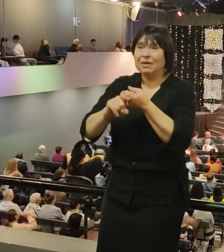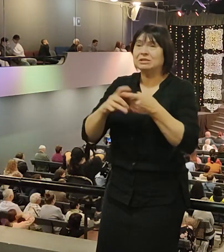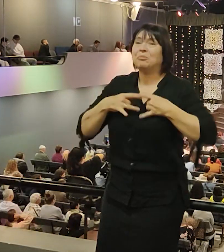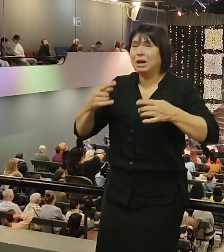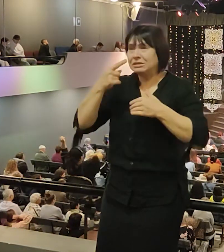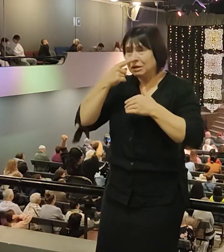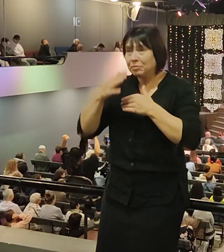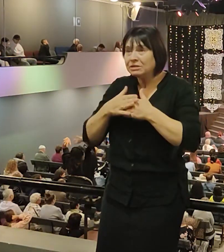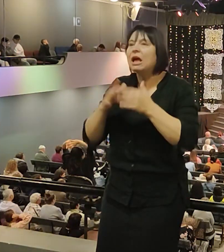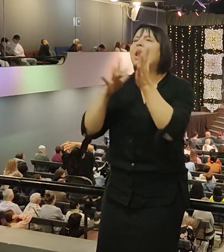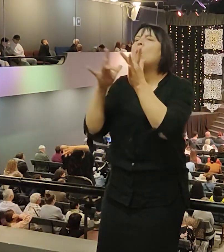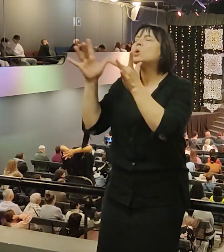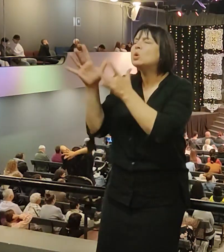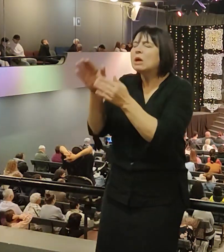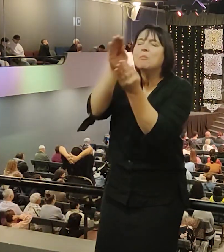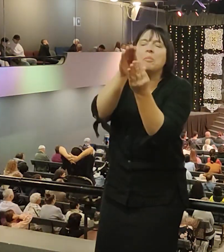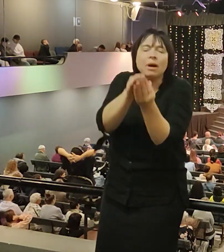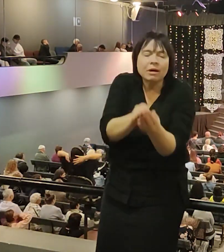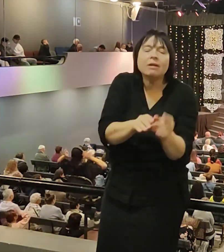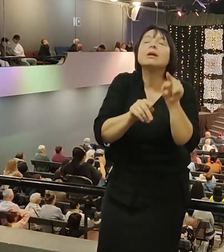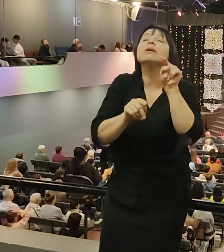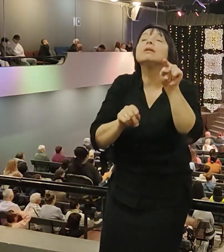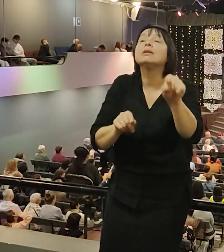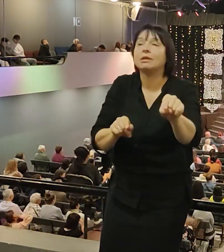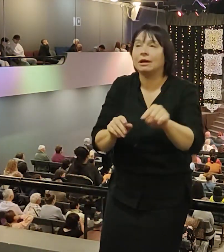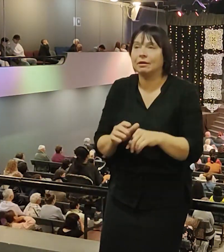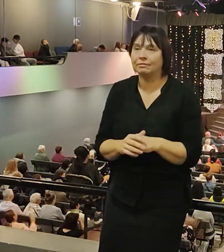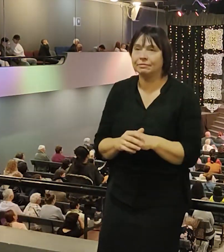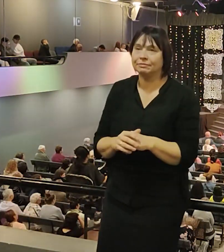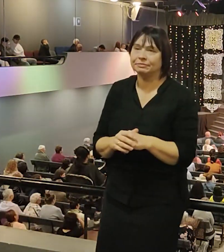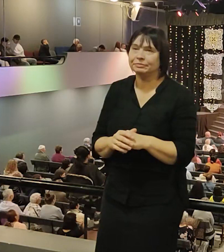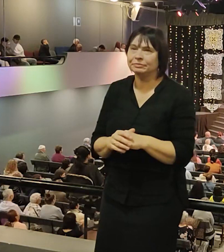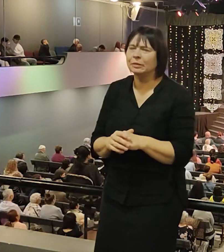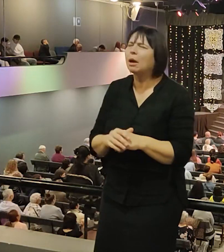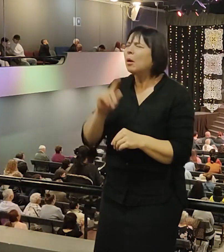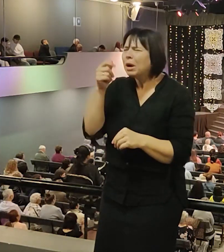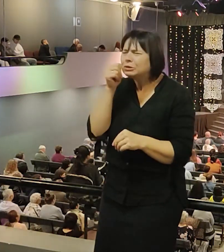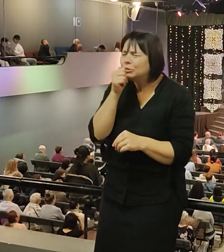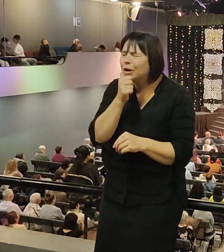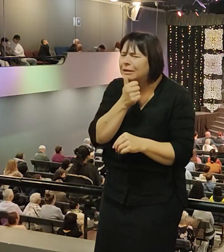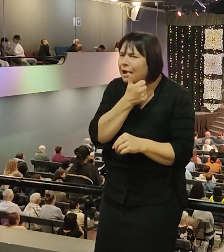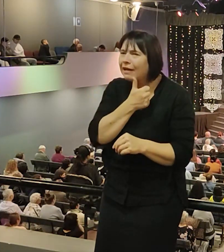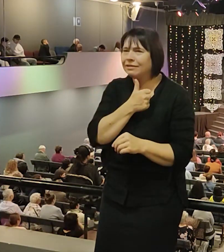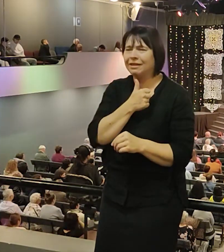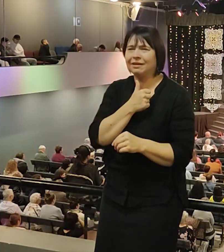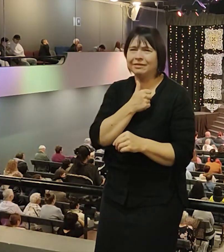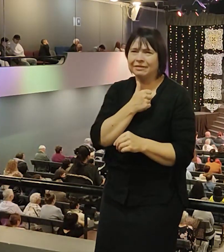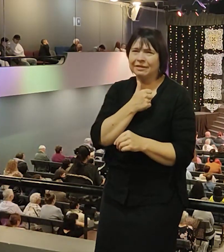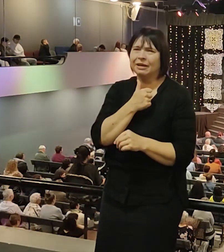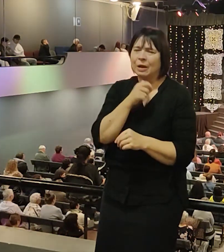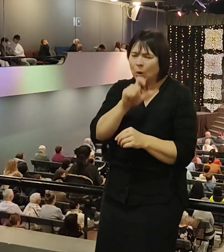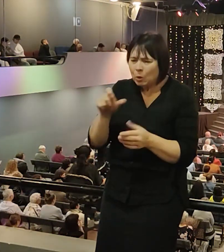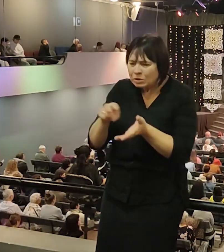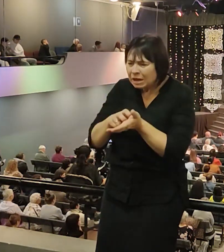Почему в секретности? Байзливые люди, которые беспокоятся о своем